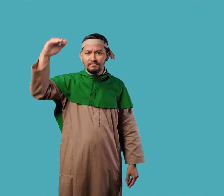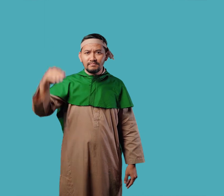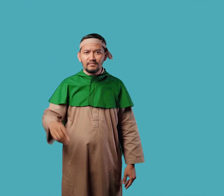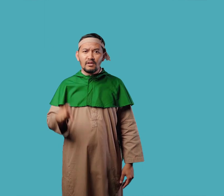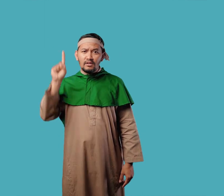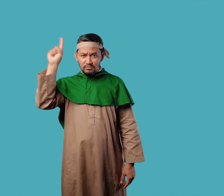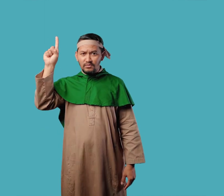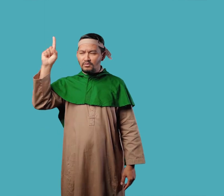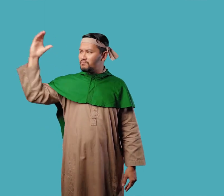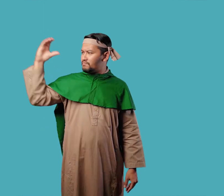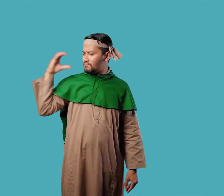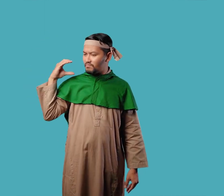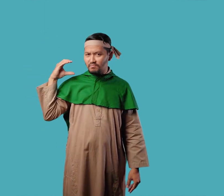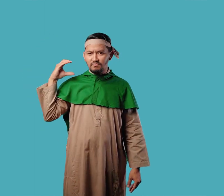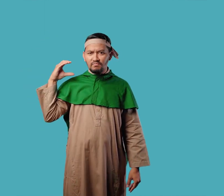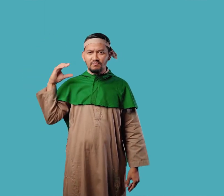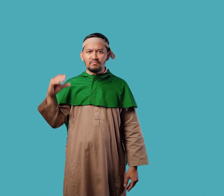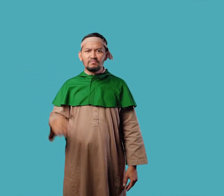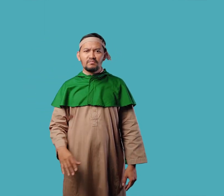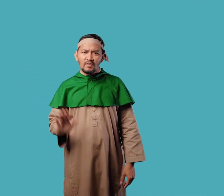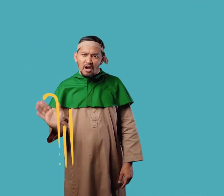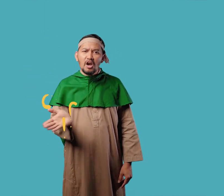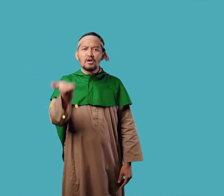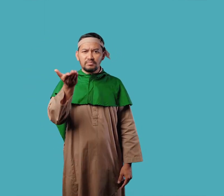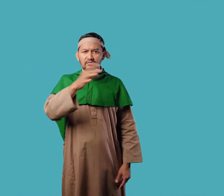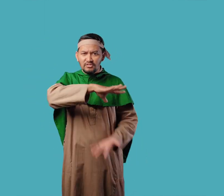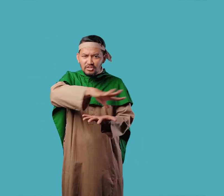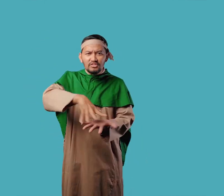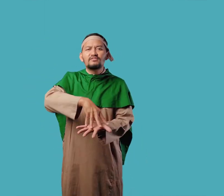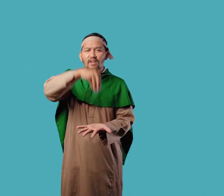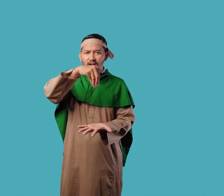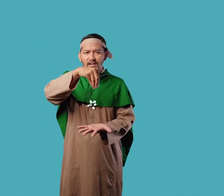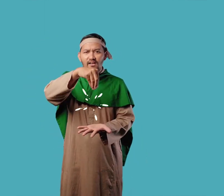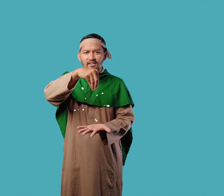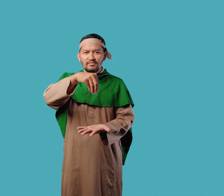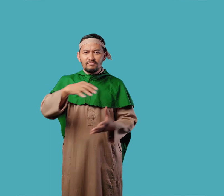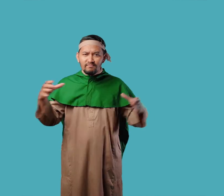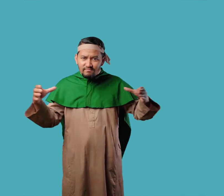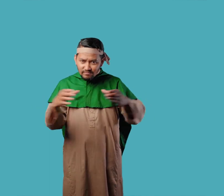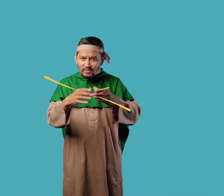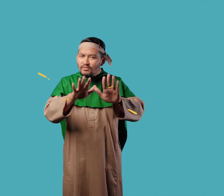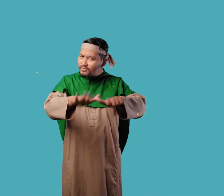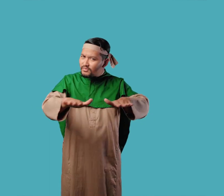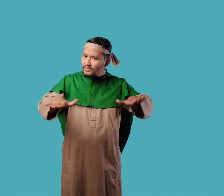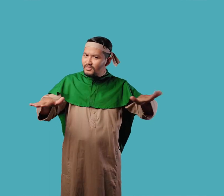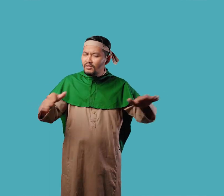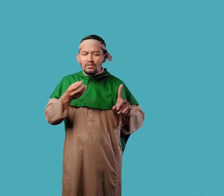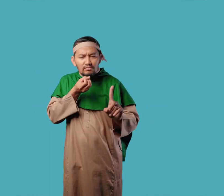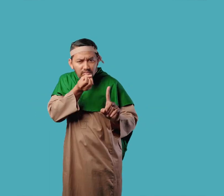kenabian Agar disampaikan kepada Bani Israel Hal tersebut tercantum di dalam Al